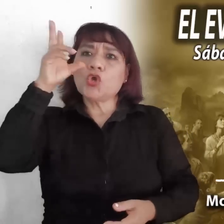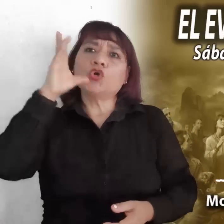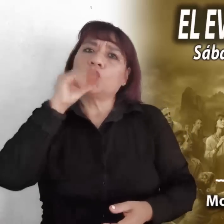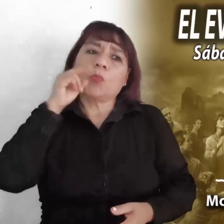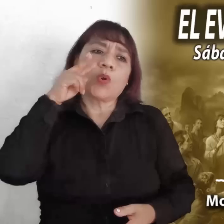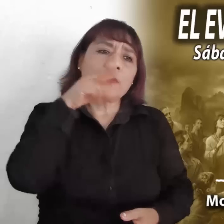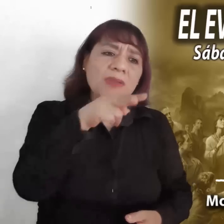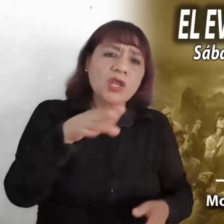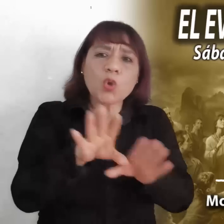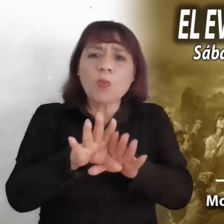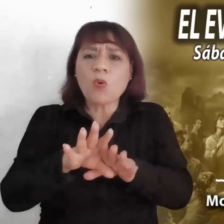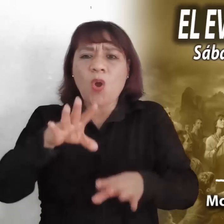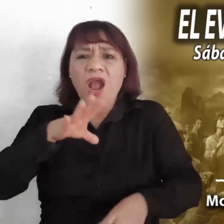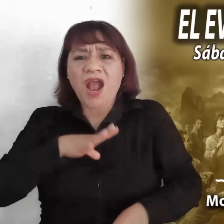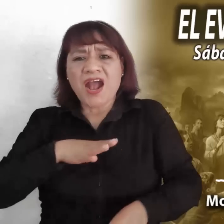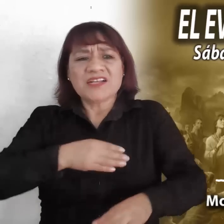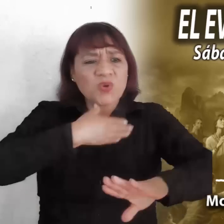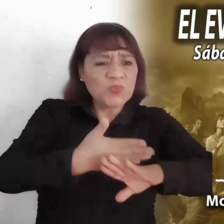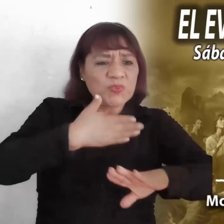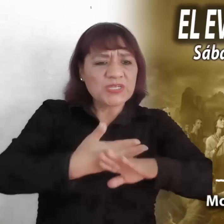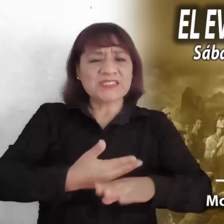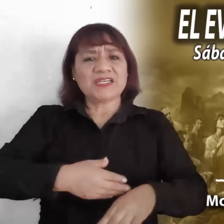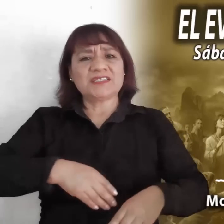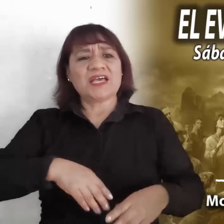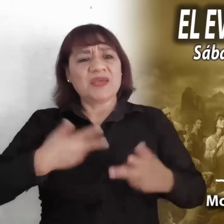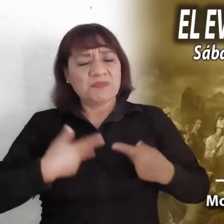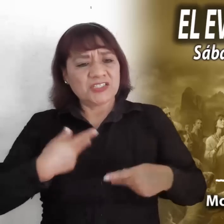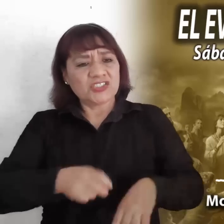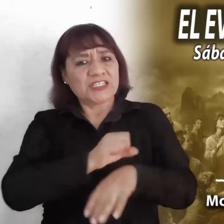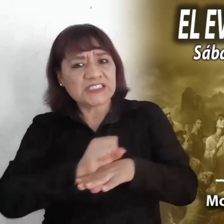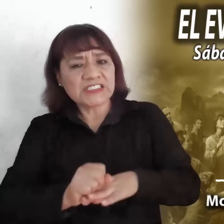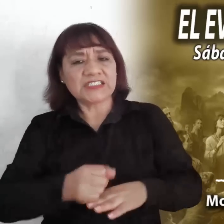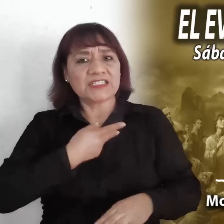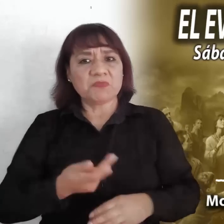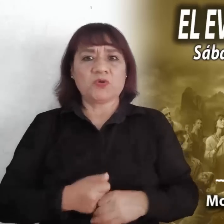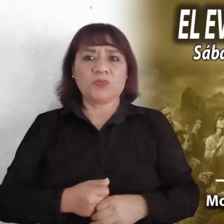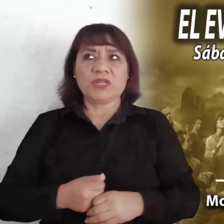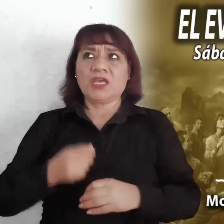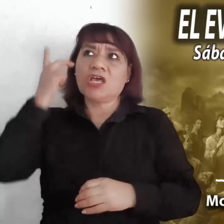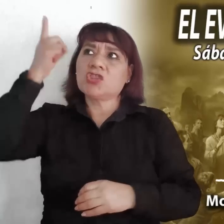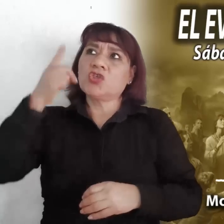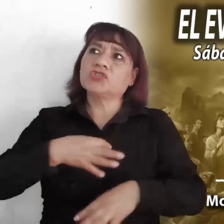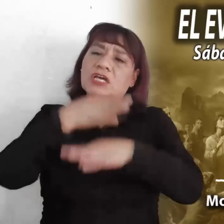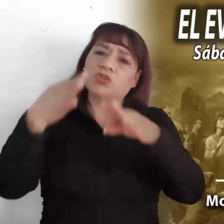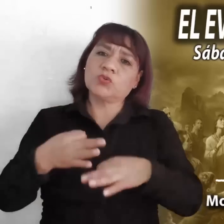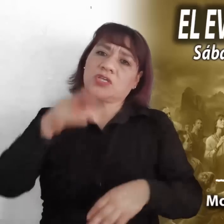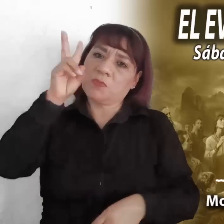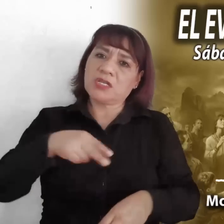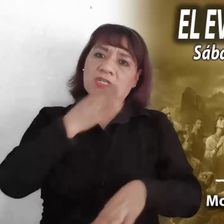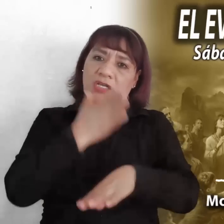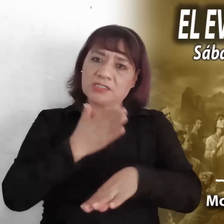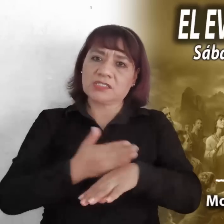y el dolor de los sencillos, y anuncia un duro castigo. En el Evangelio,